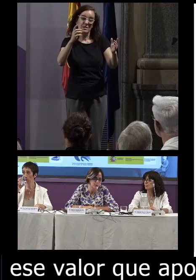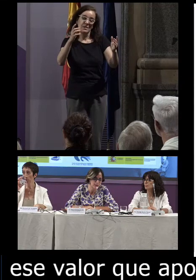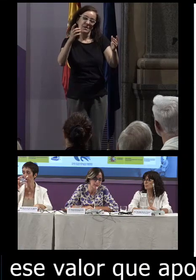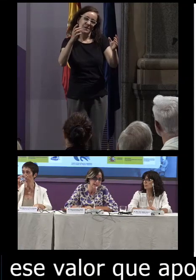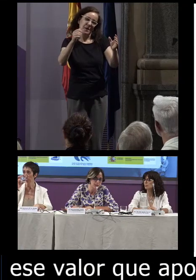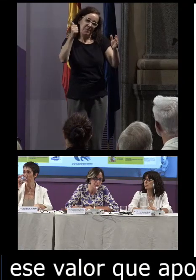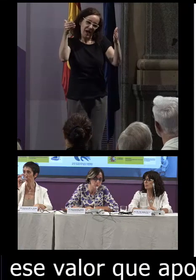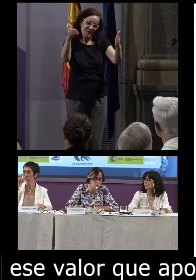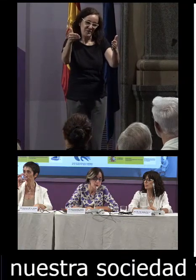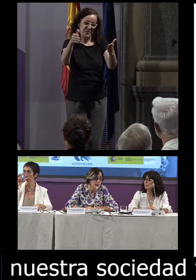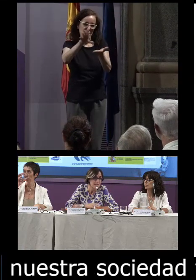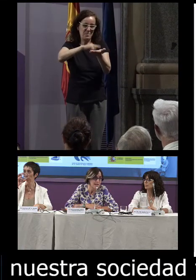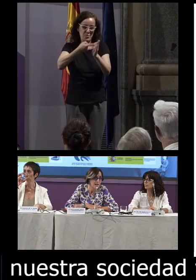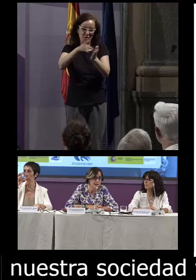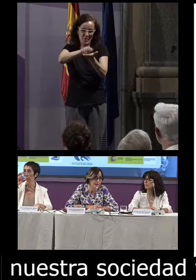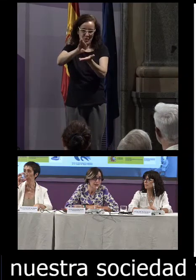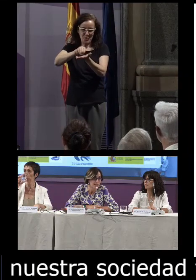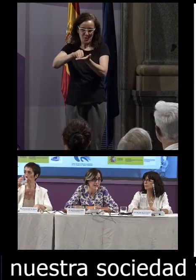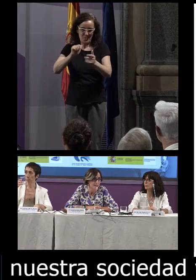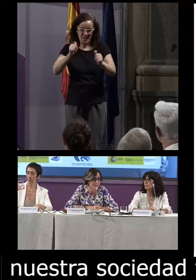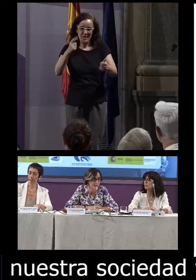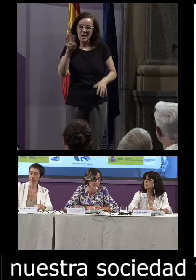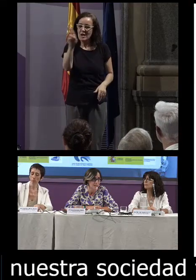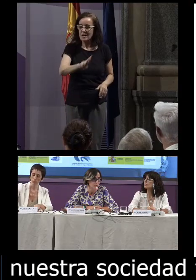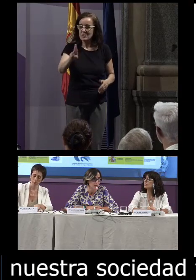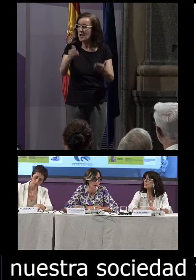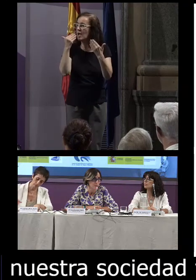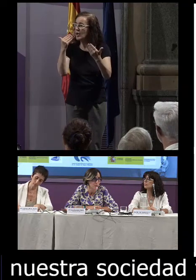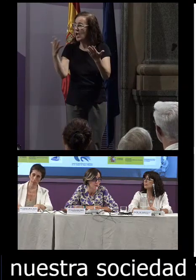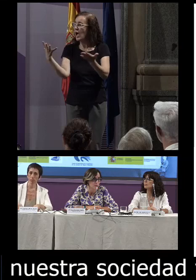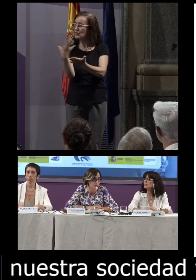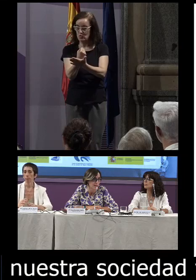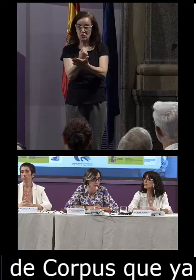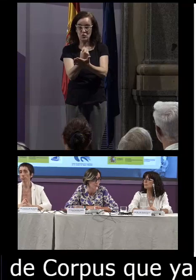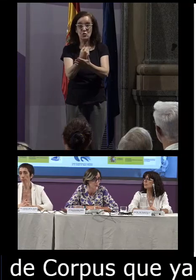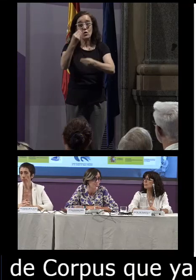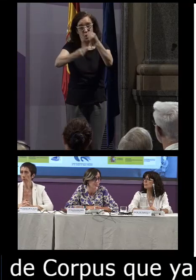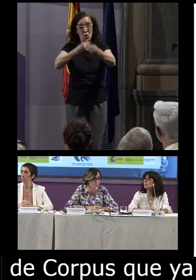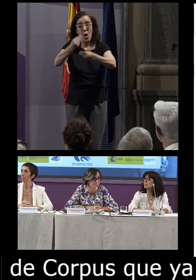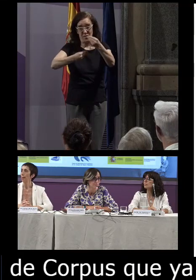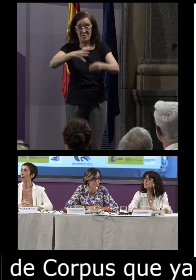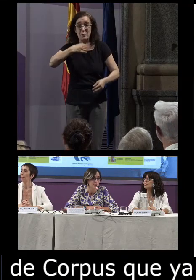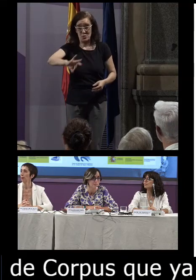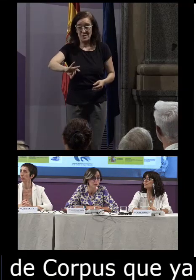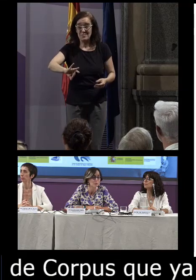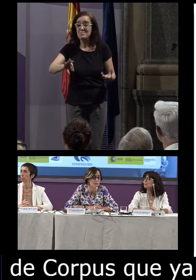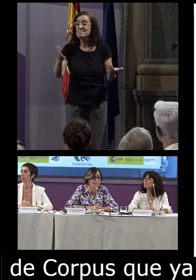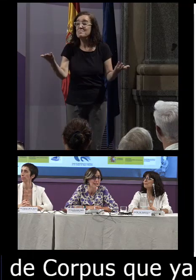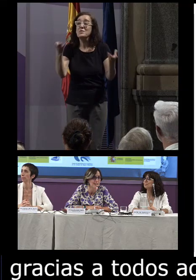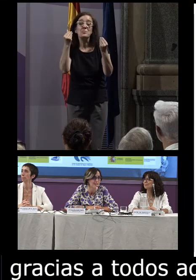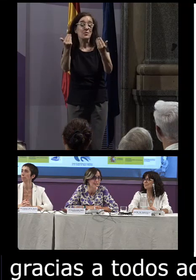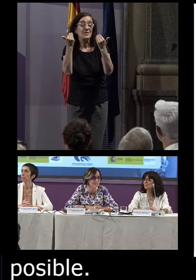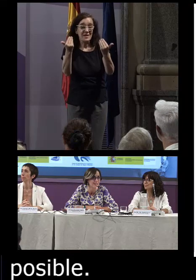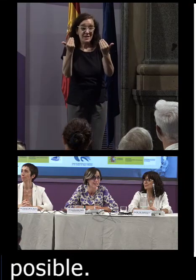Corpus que ya ha iniciado y dar y reiterar las gracias a todos aquellos que lo están haciendo posible o sea que bueno muchas